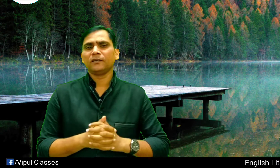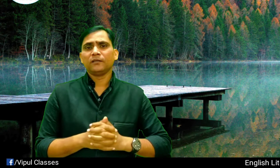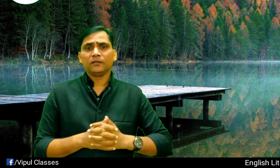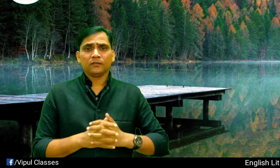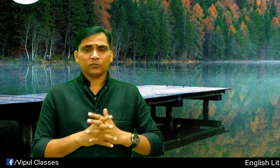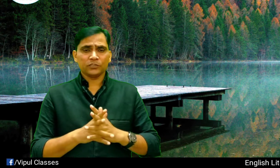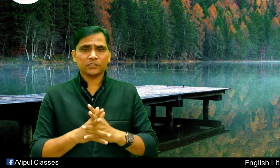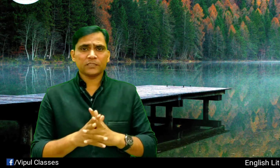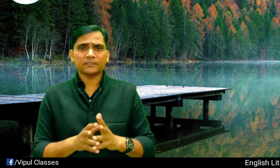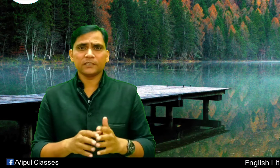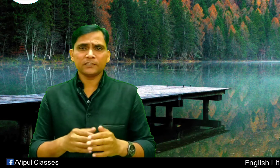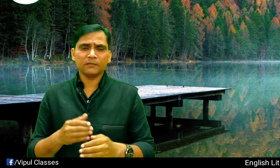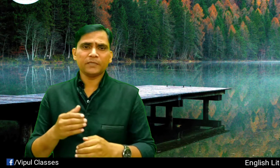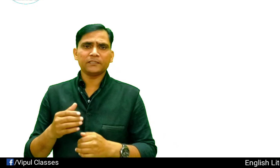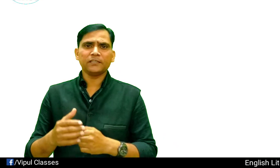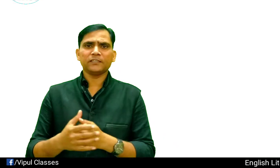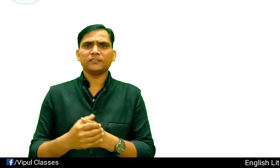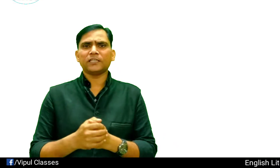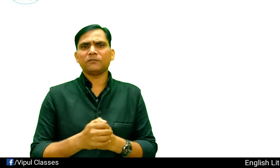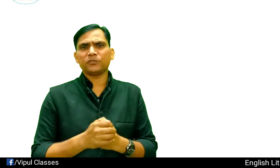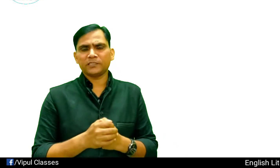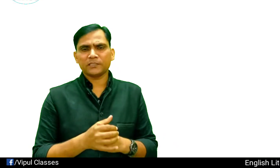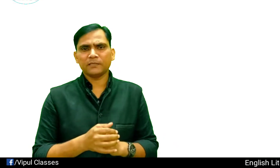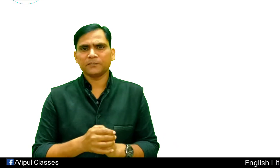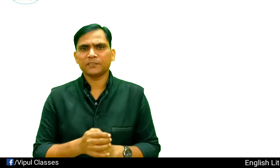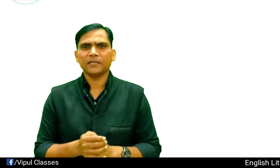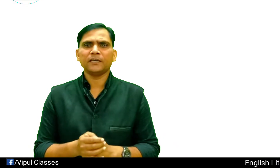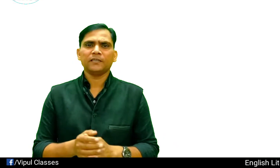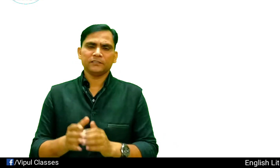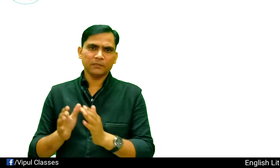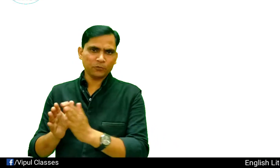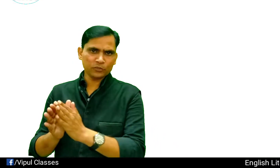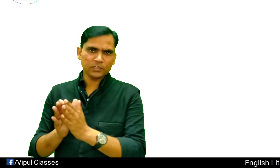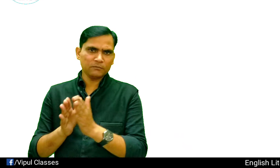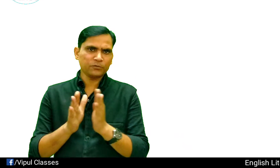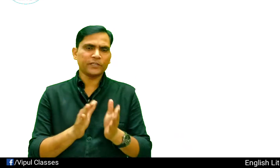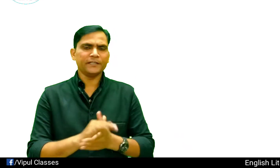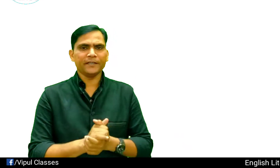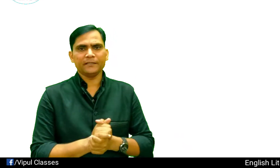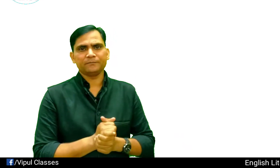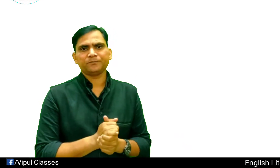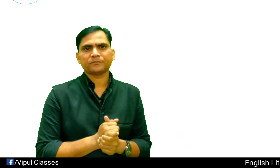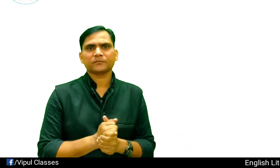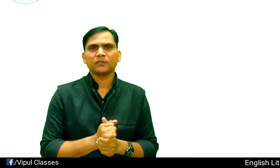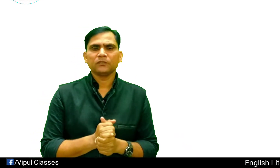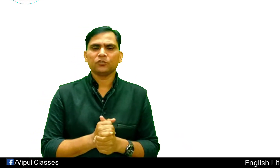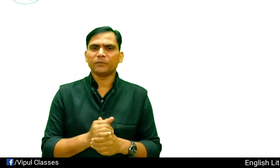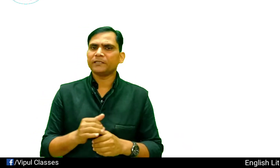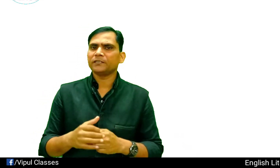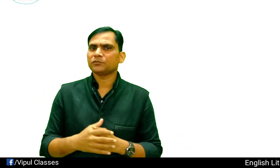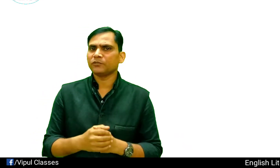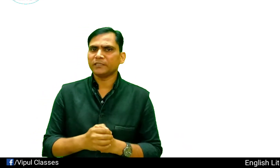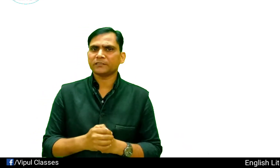तो किस तरह से कितने बहतरीन अंदाज में वह डेस्क्राइब करते हैं यह बहुत ही important है तो my day students